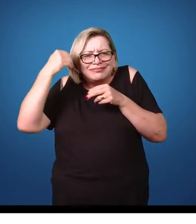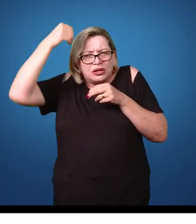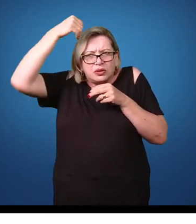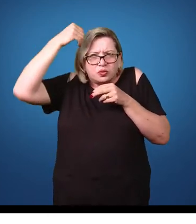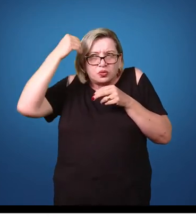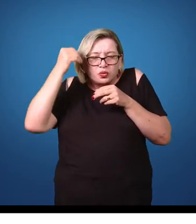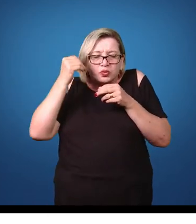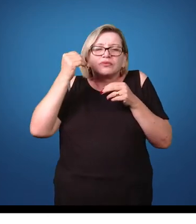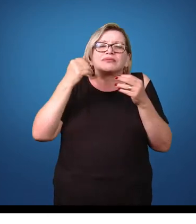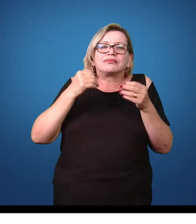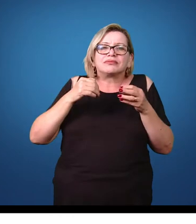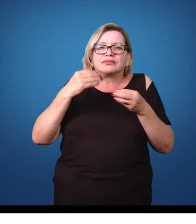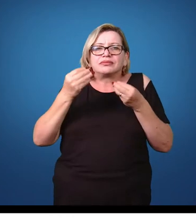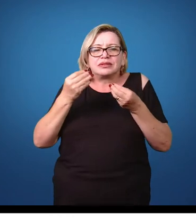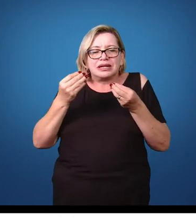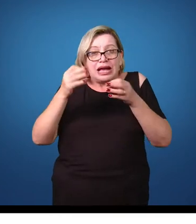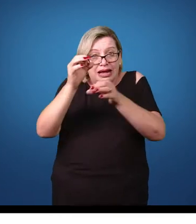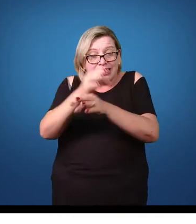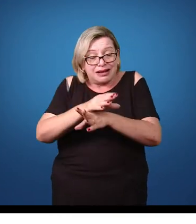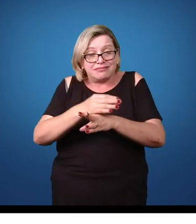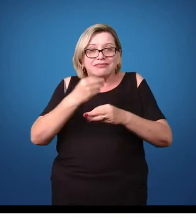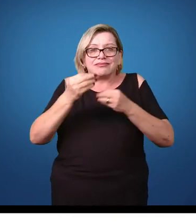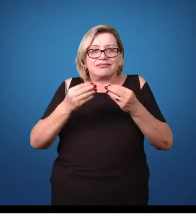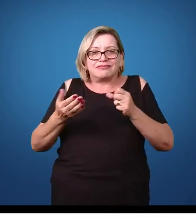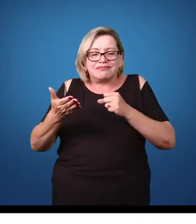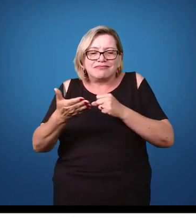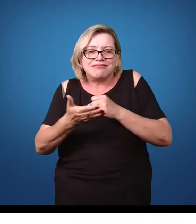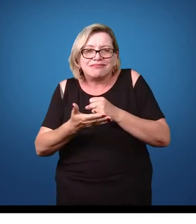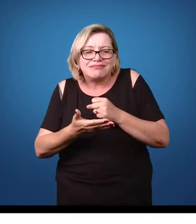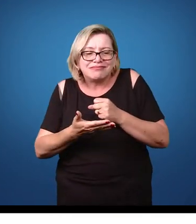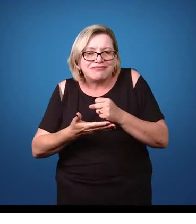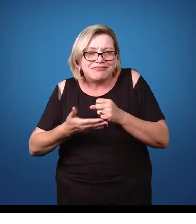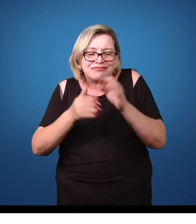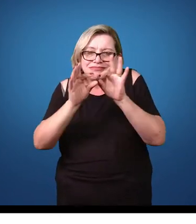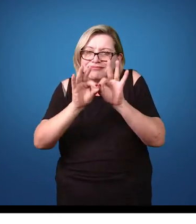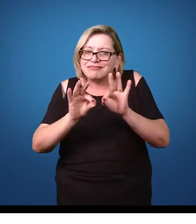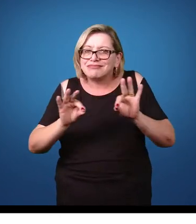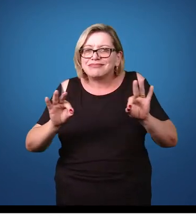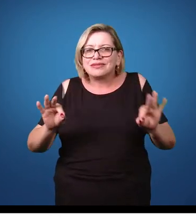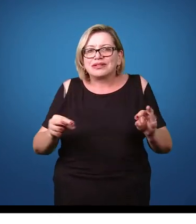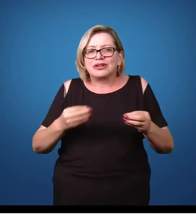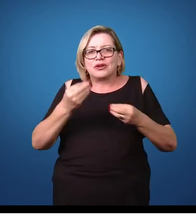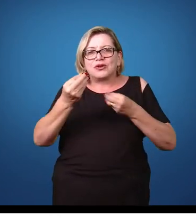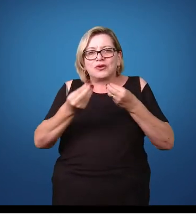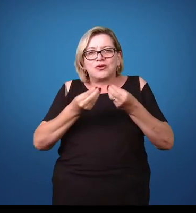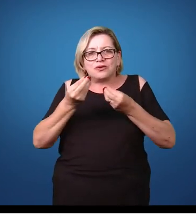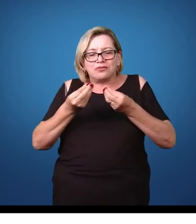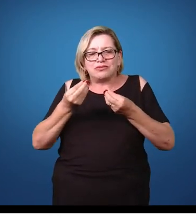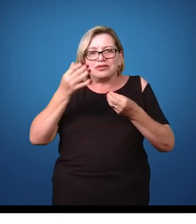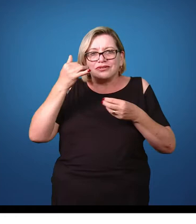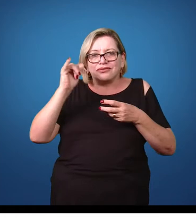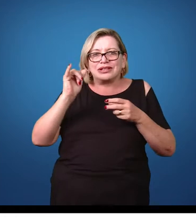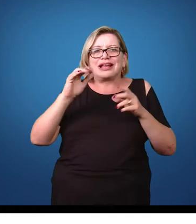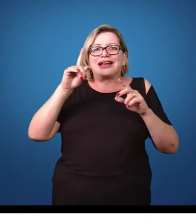física desses organismos. Então, basicamente, a forma de combate é